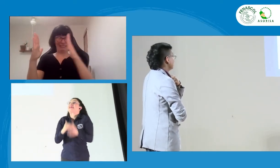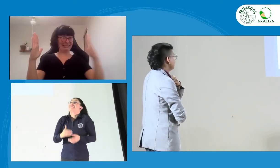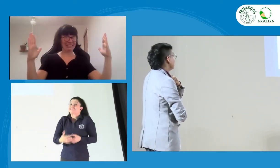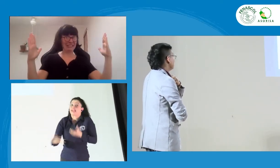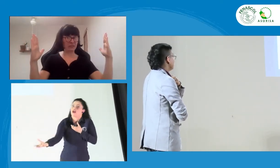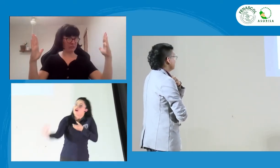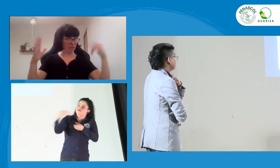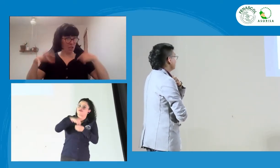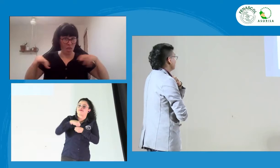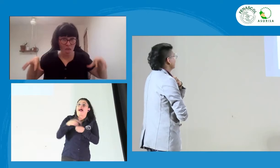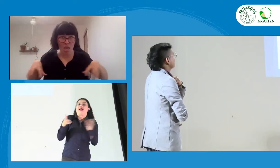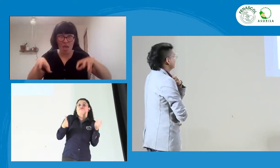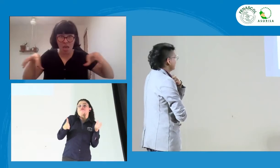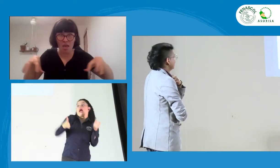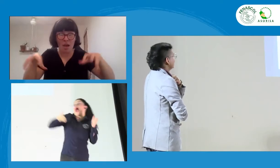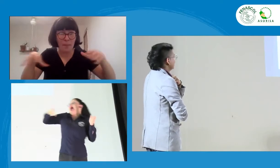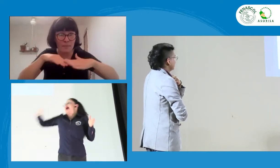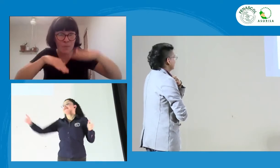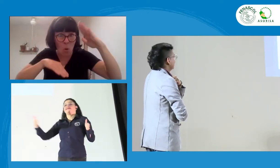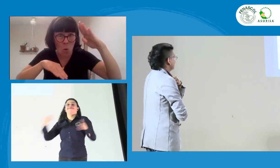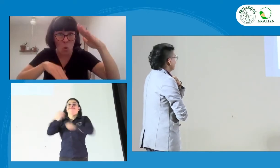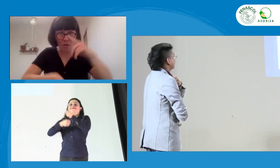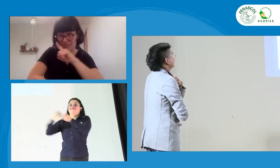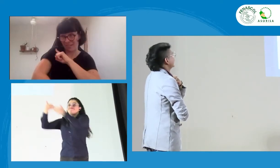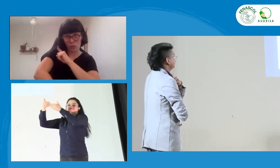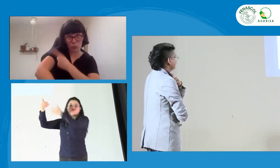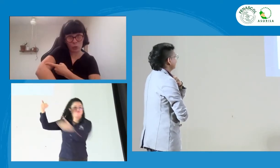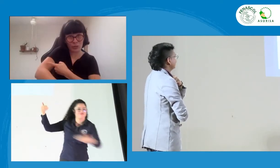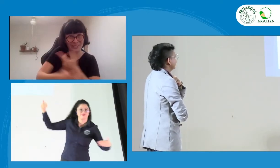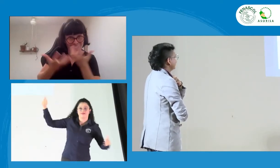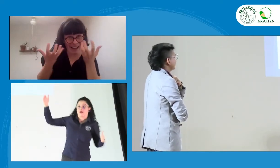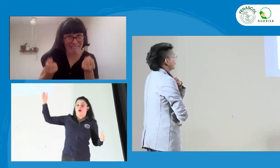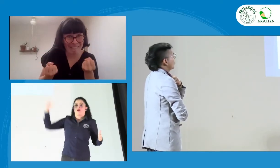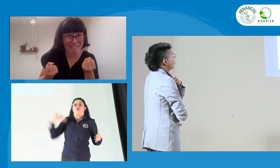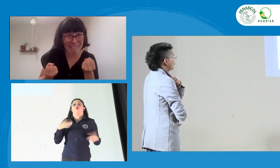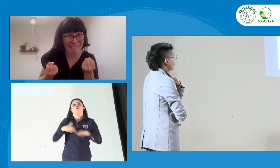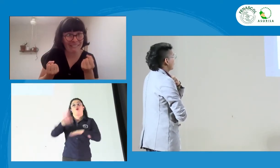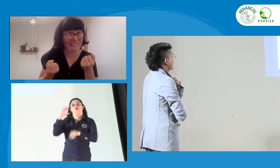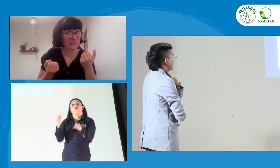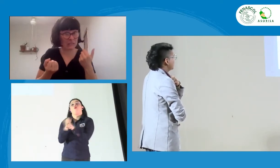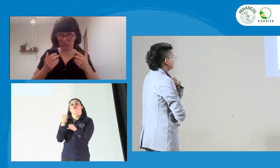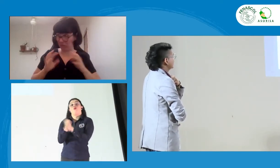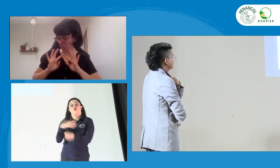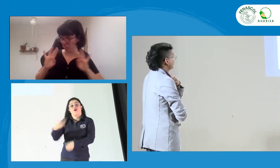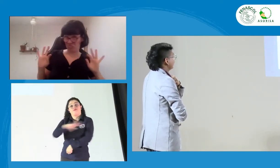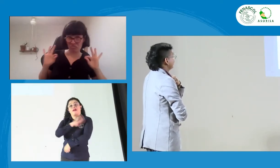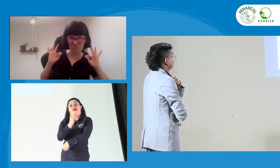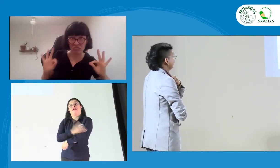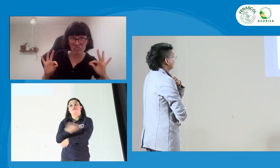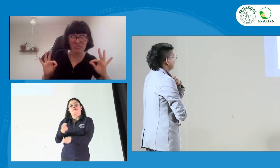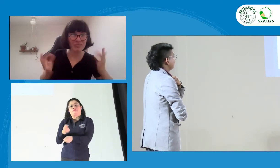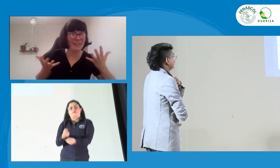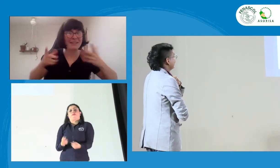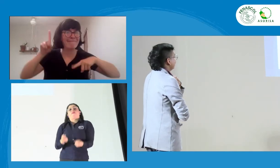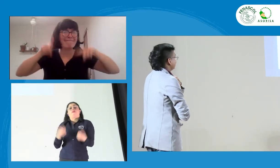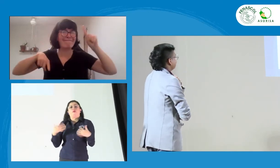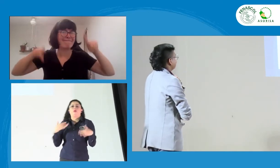y, pues, si existe, pues, espacio para actividades con esta comunidad,